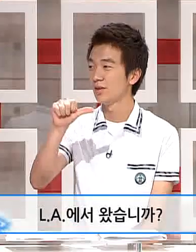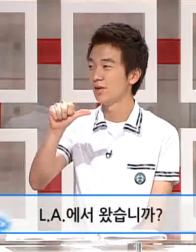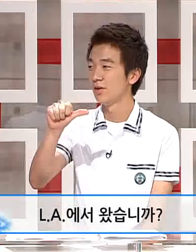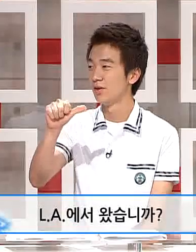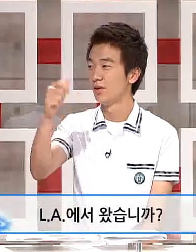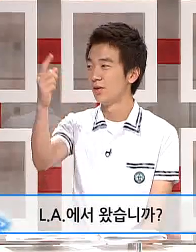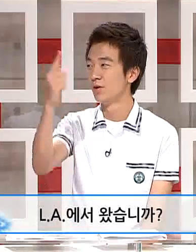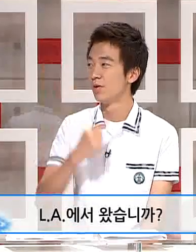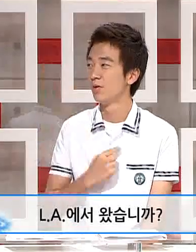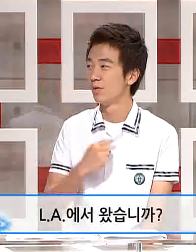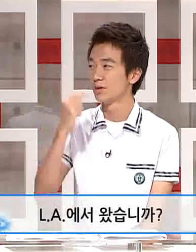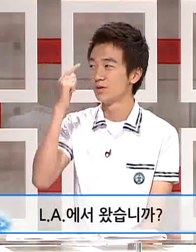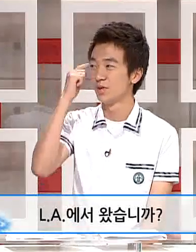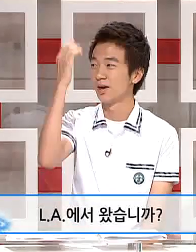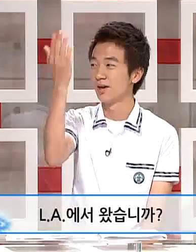LA에서 왔습니까?